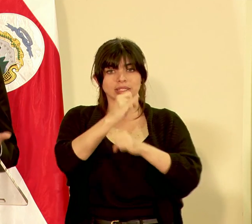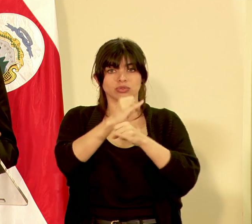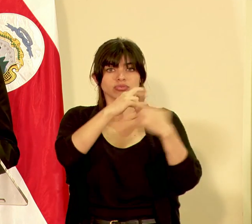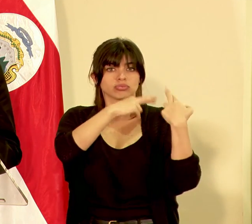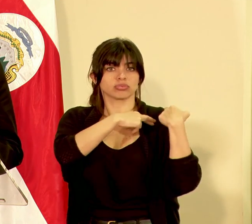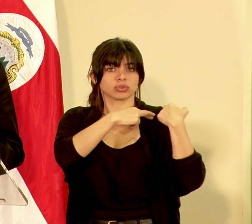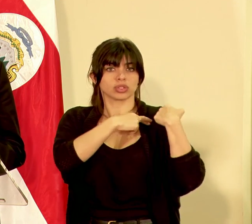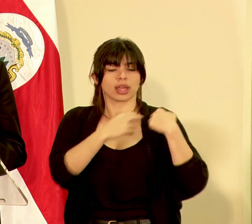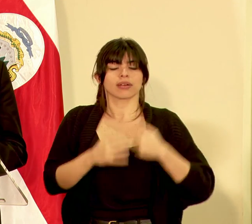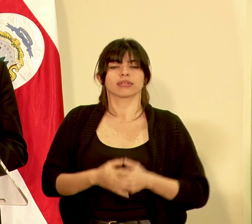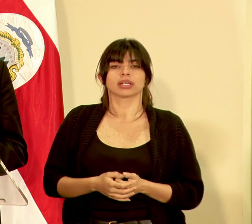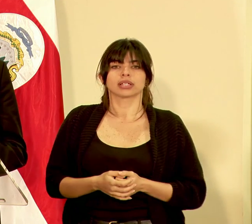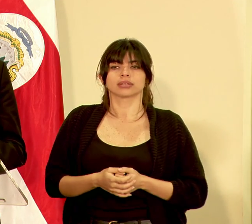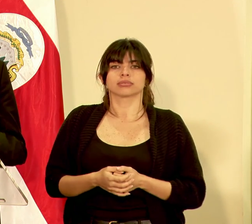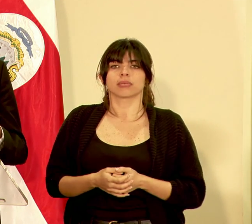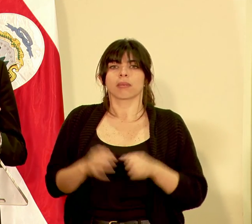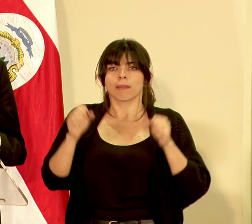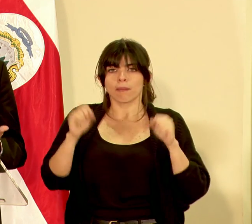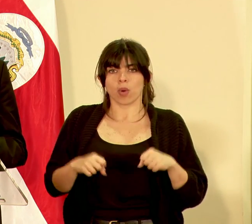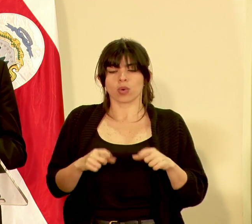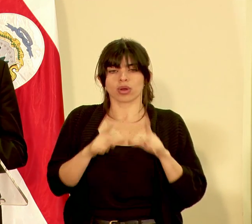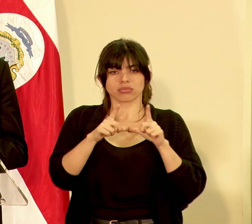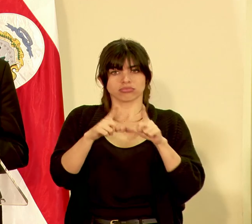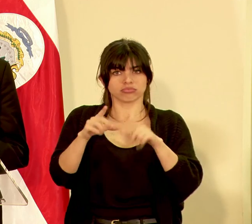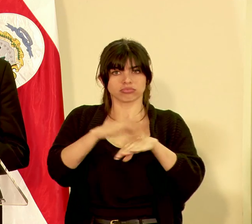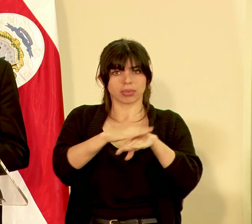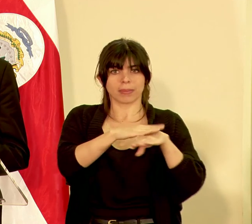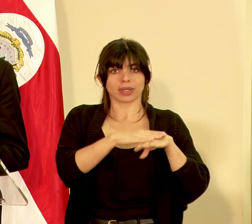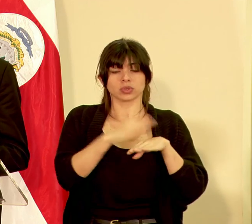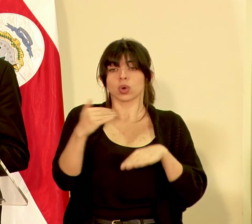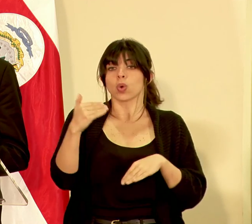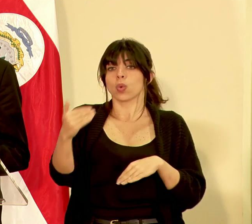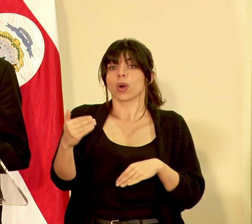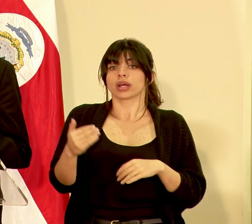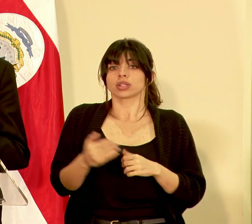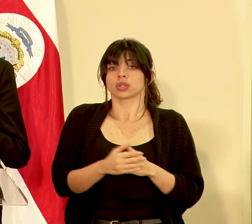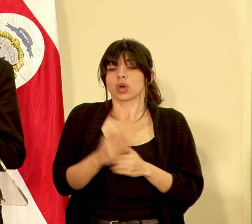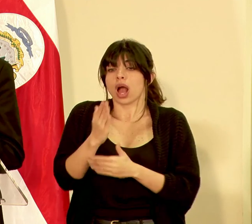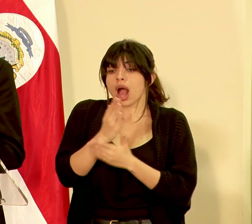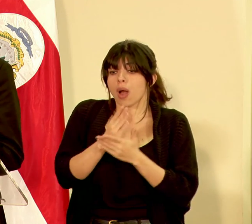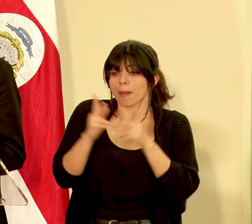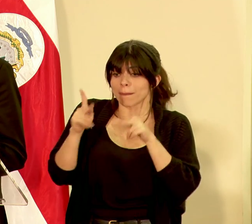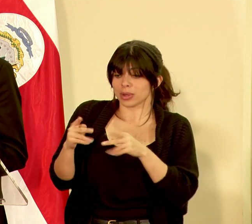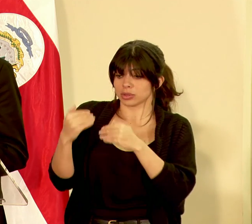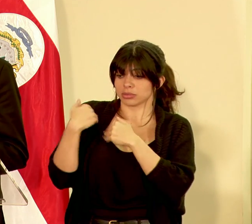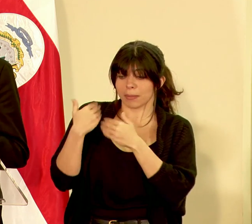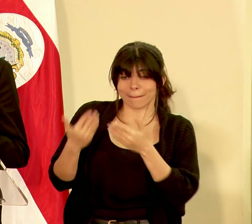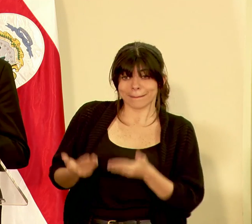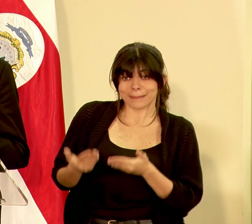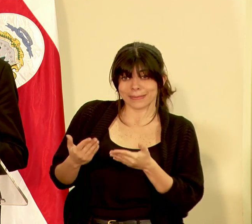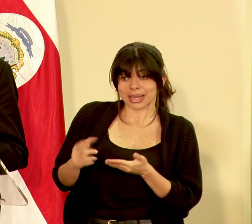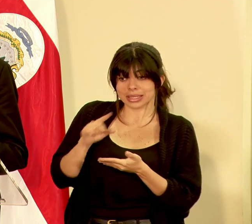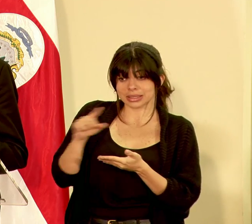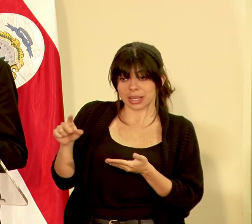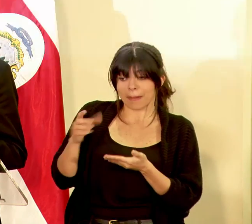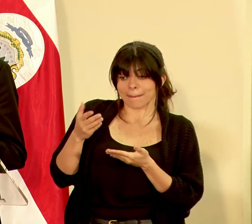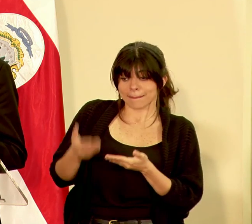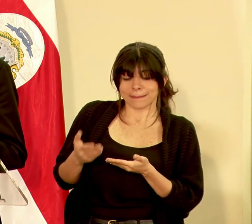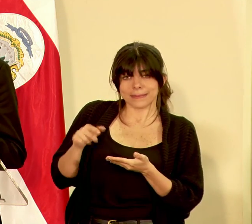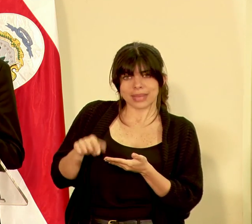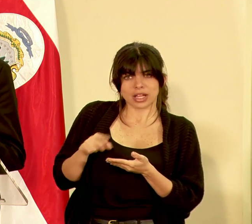responsable de poder acreditar que cuando alguien pese algo ese peso esté